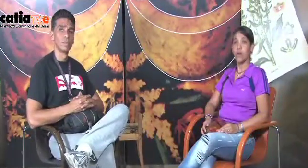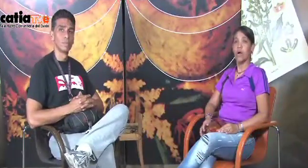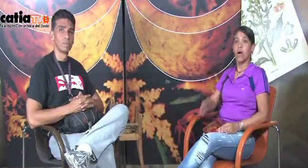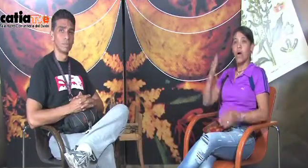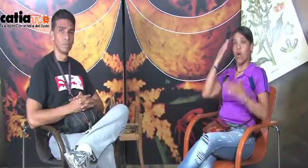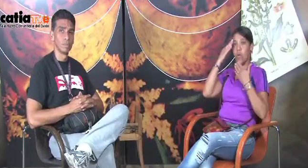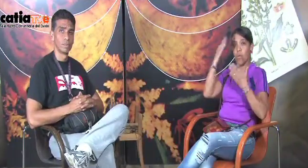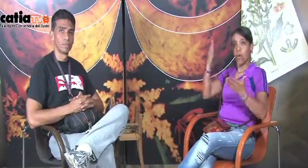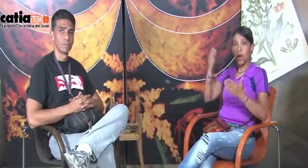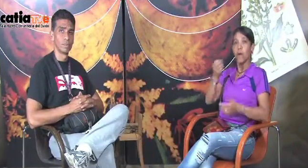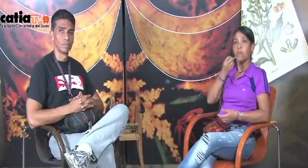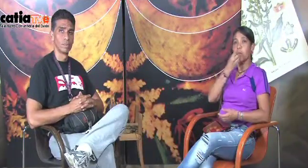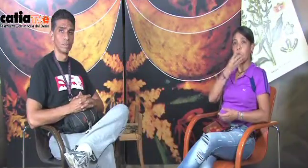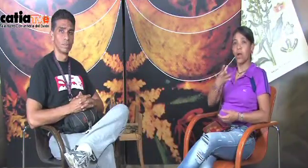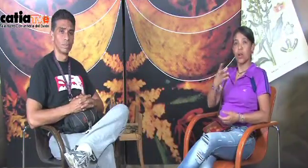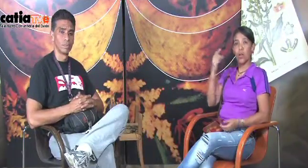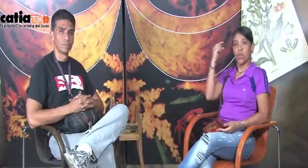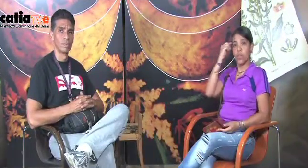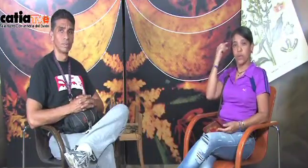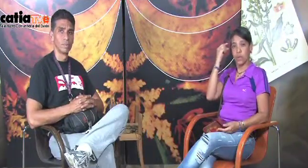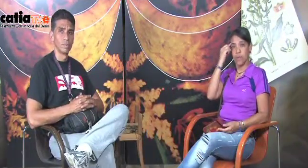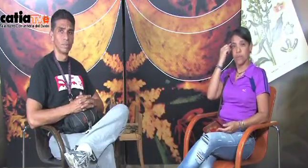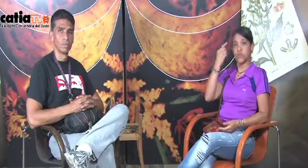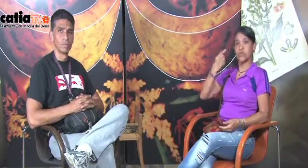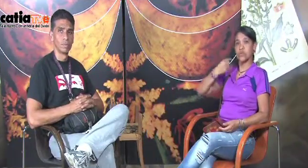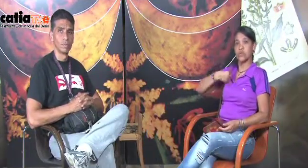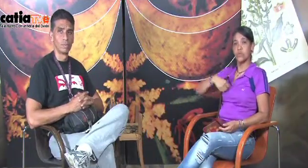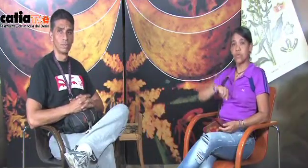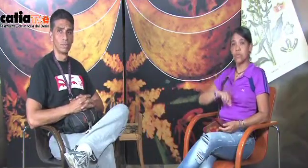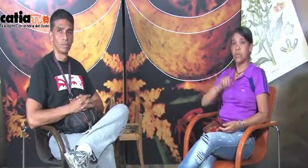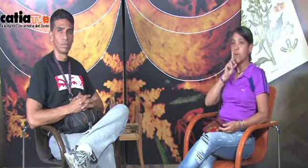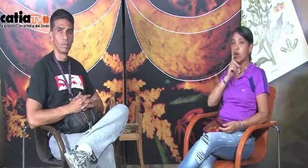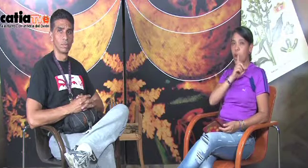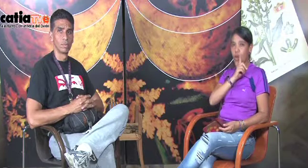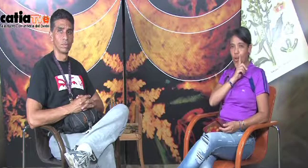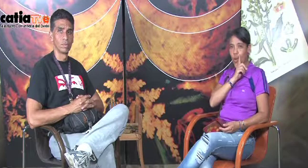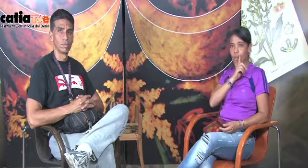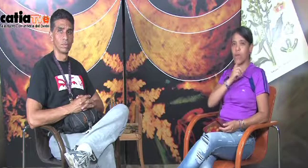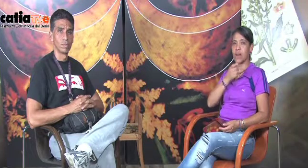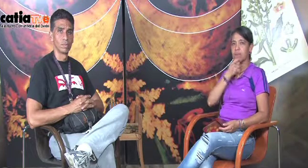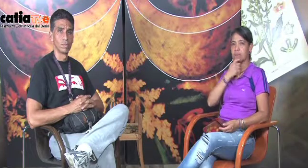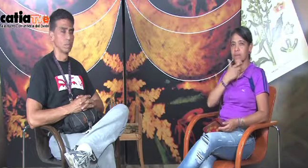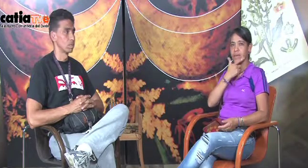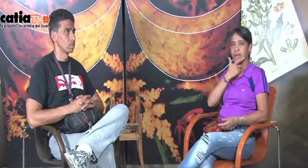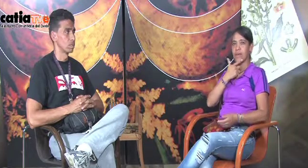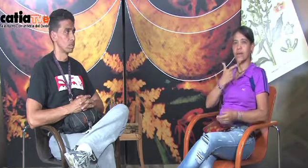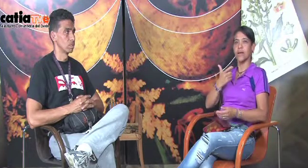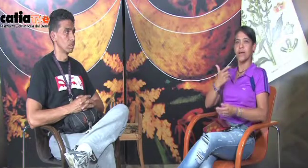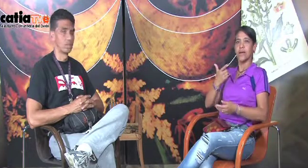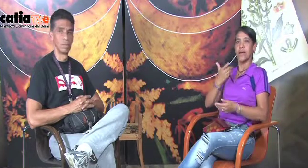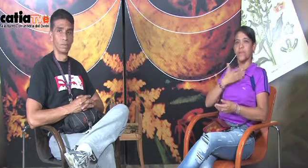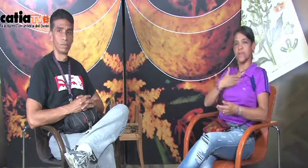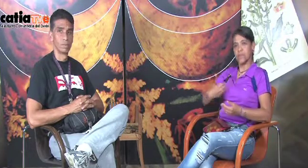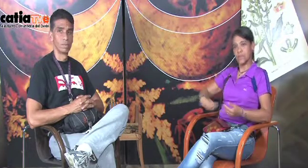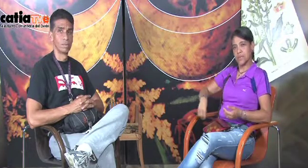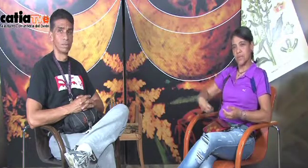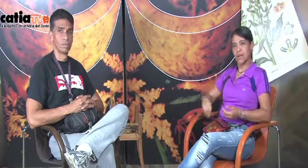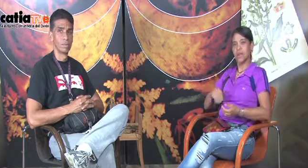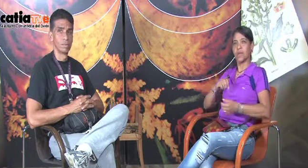Hola, buenos días, mi nombre es Yanet, soy presidenta del